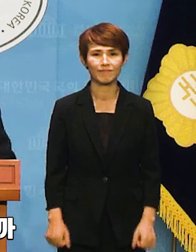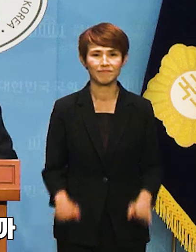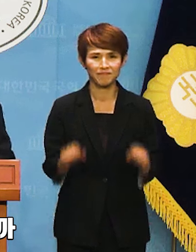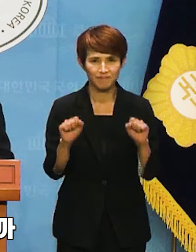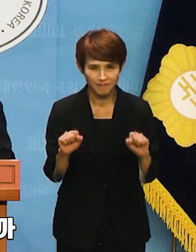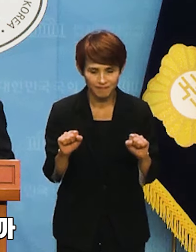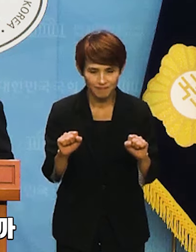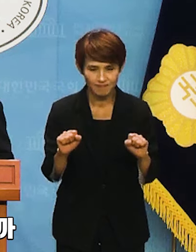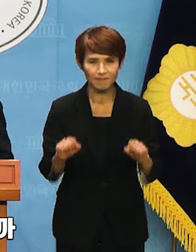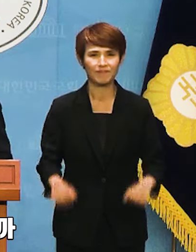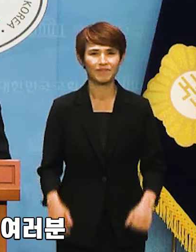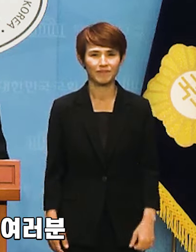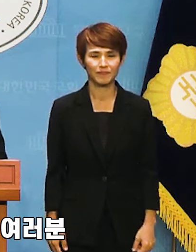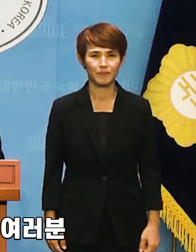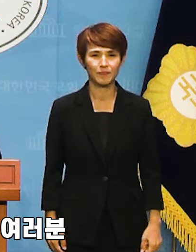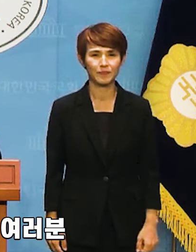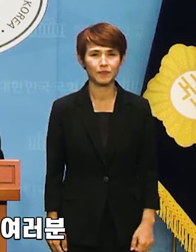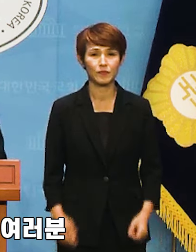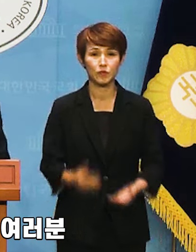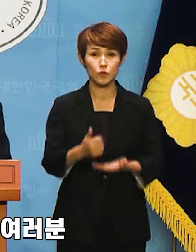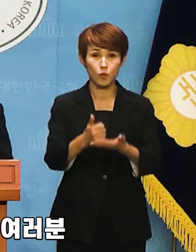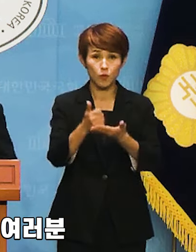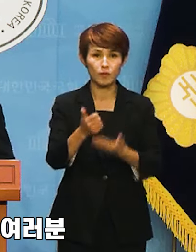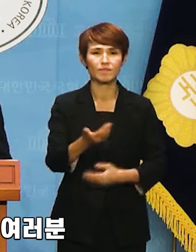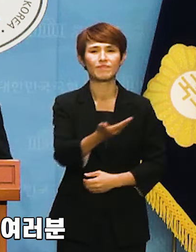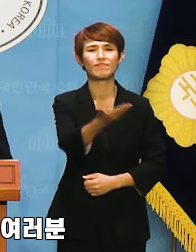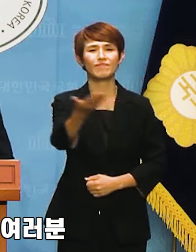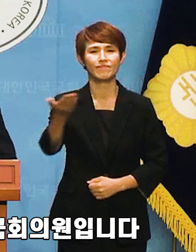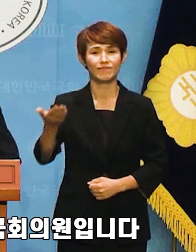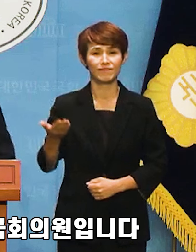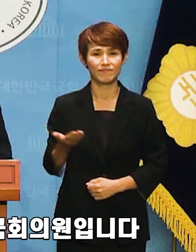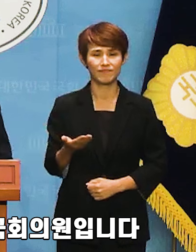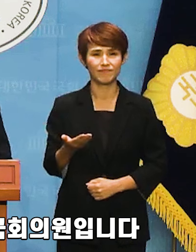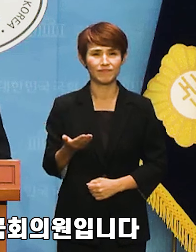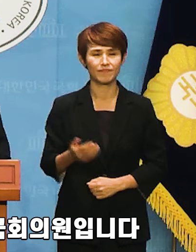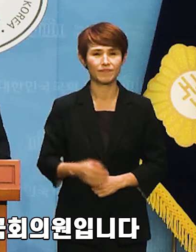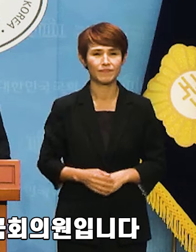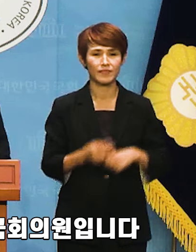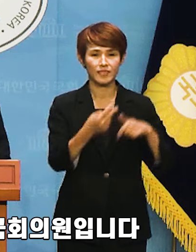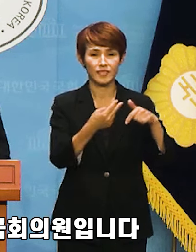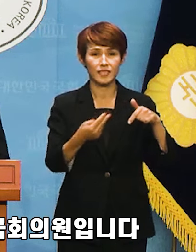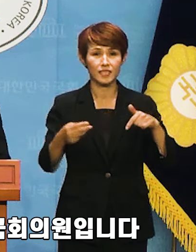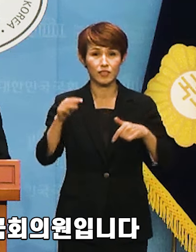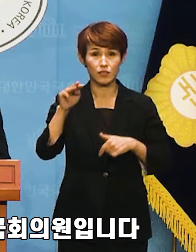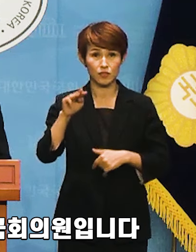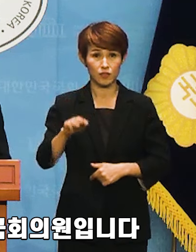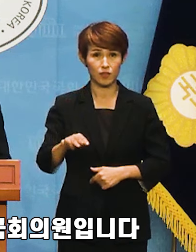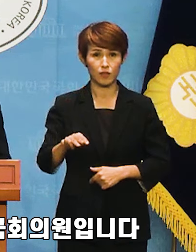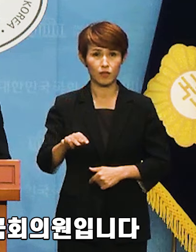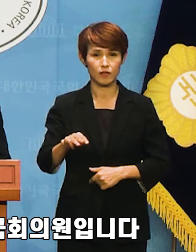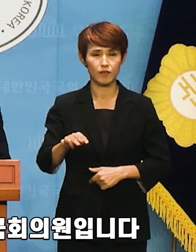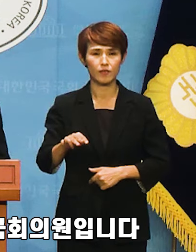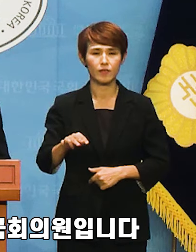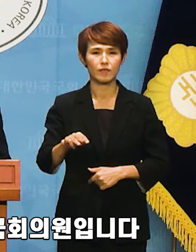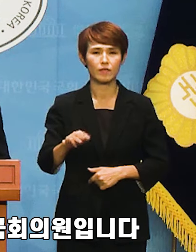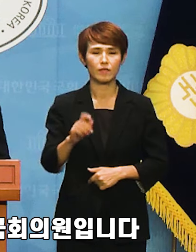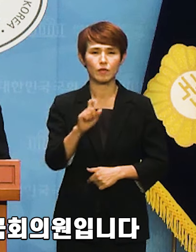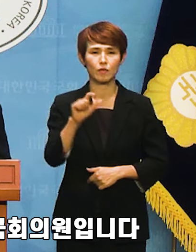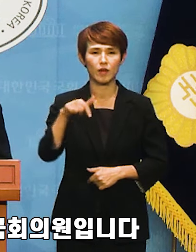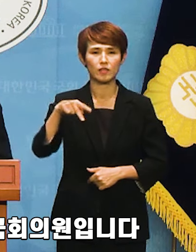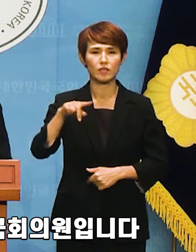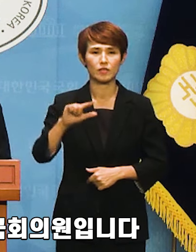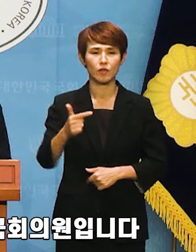안녕하십니까 존경하는 언론인 여러분 인천 부평구 을 박선원